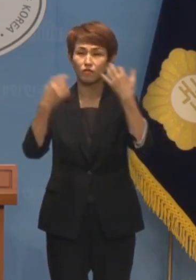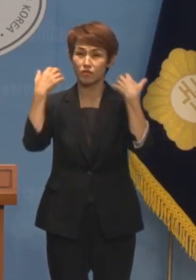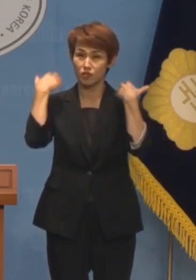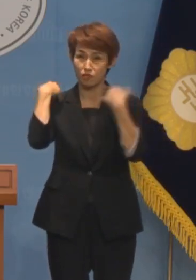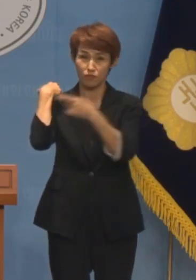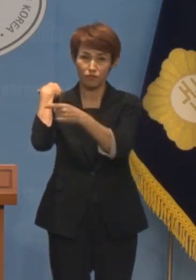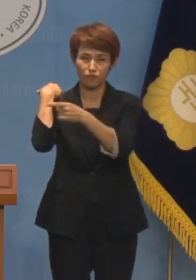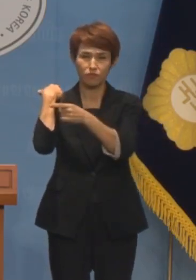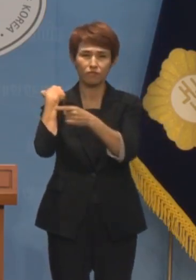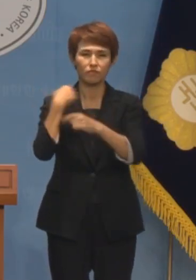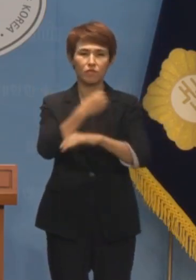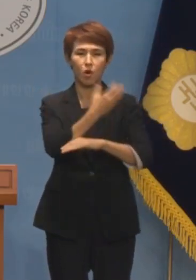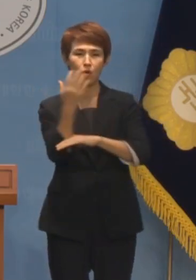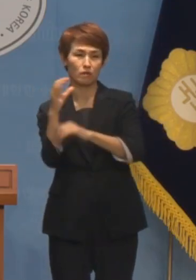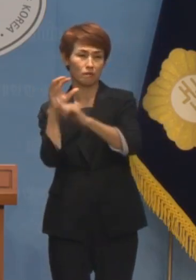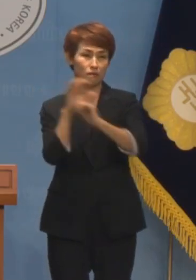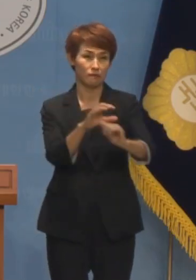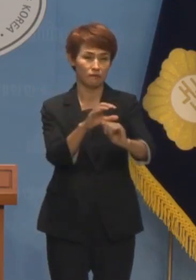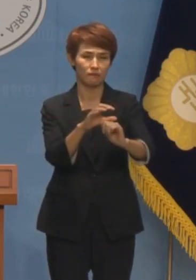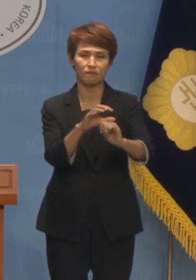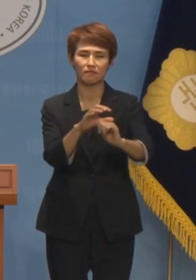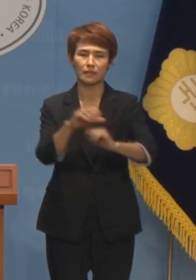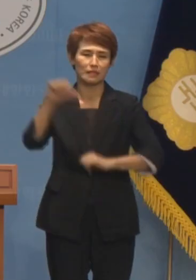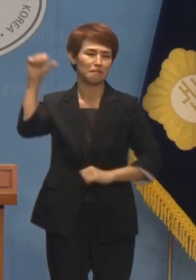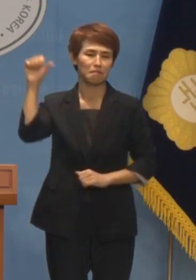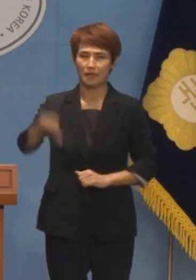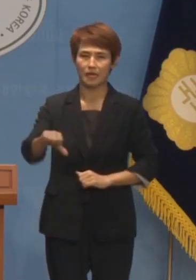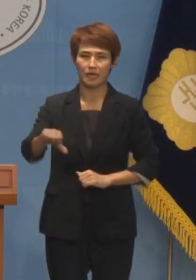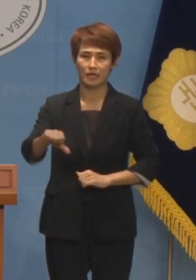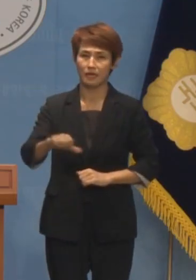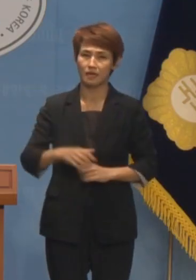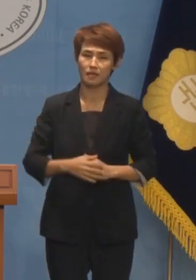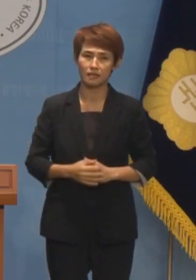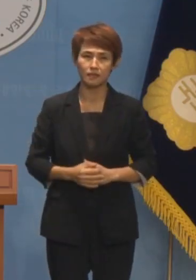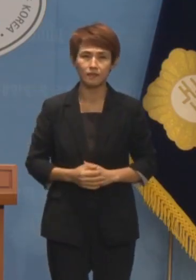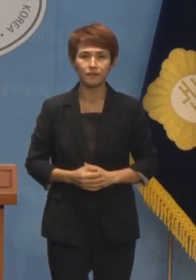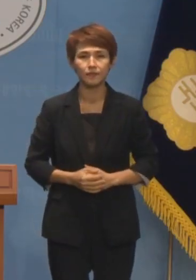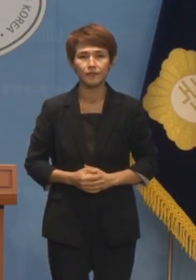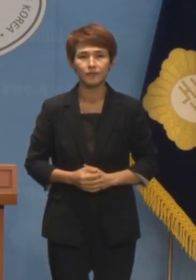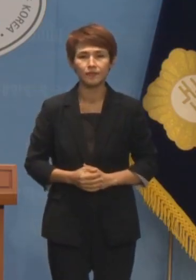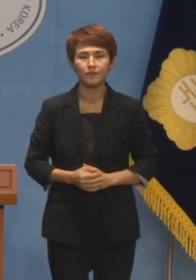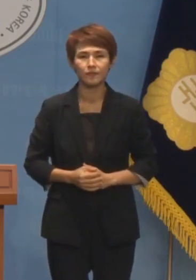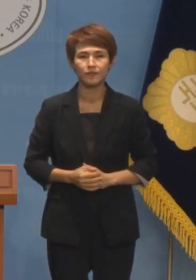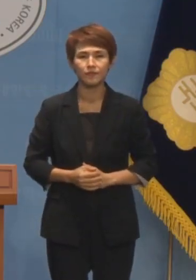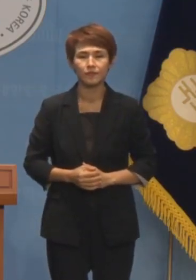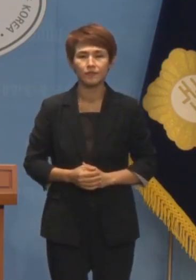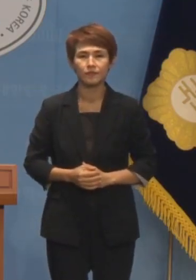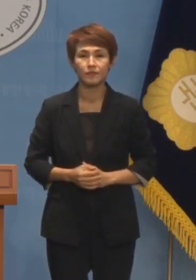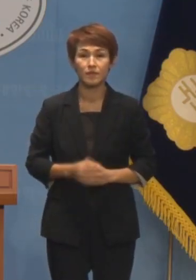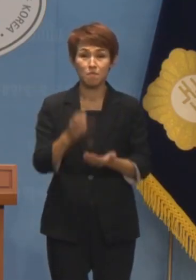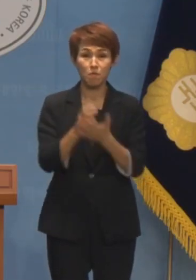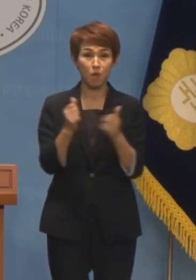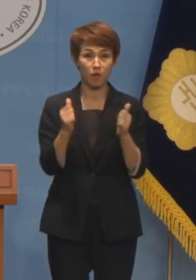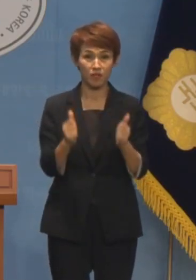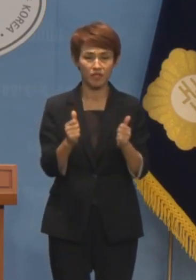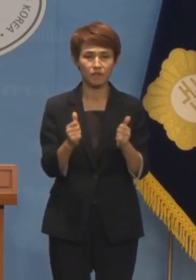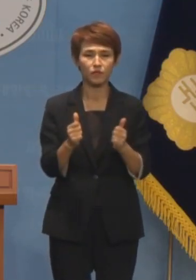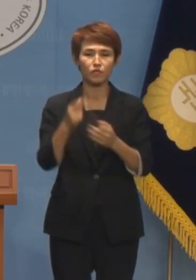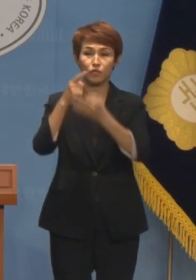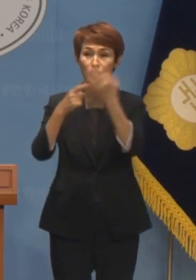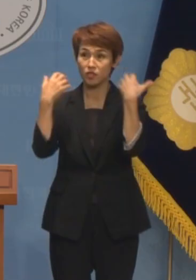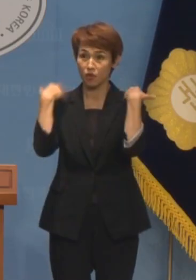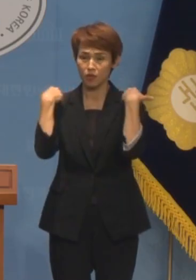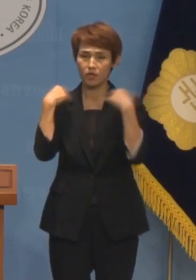탄압 연전연패, 이런데도 폭주를 멈추지 않습니까? 법원이 다시 한번 윤석열 정권의